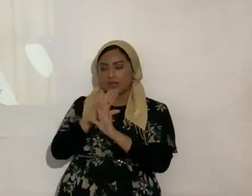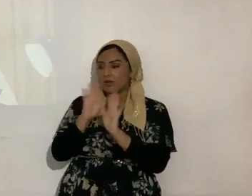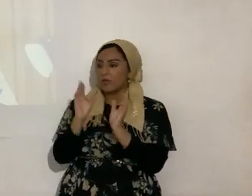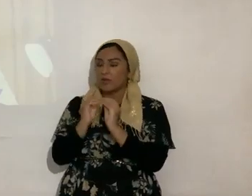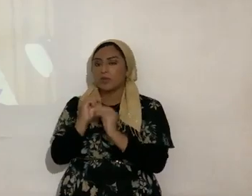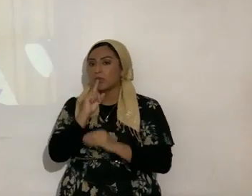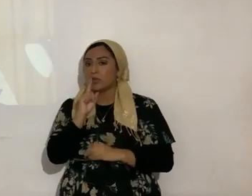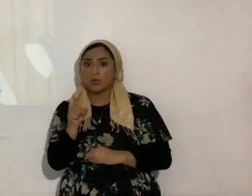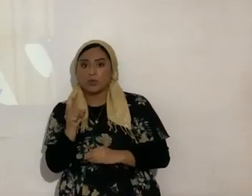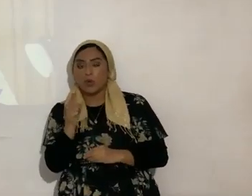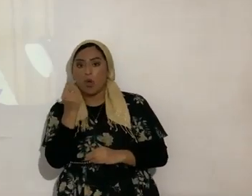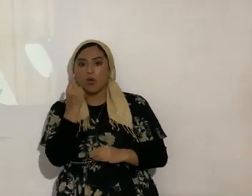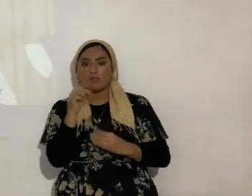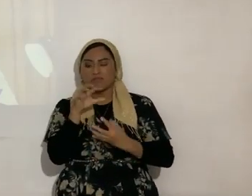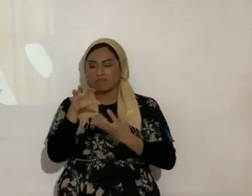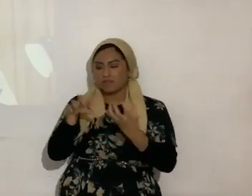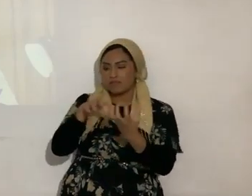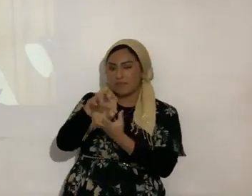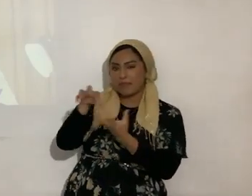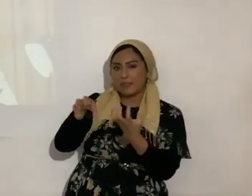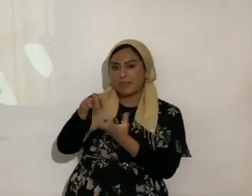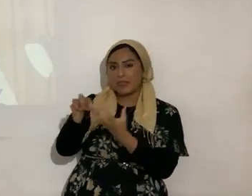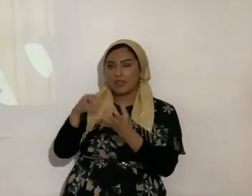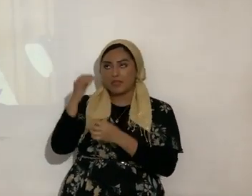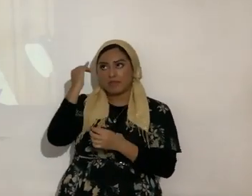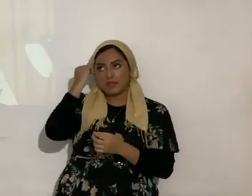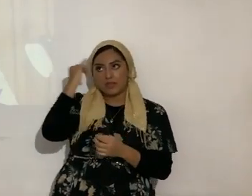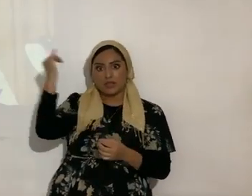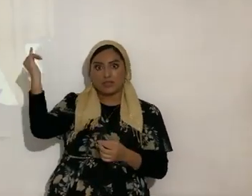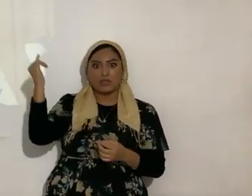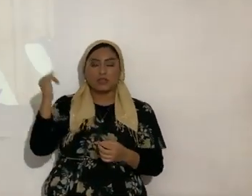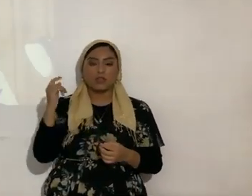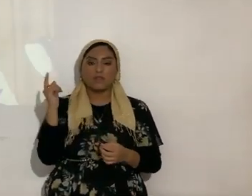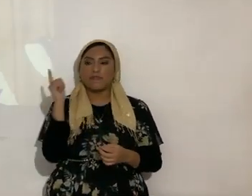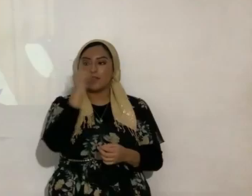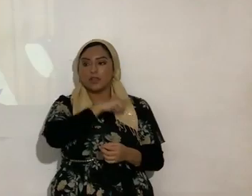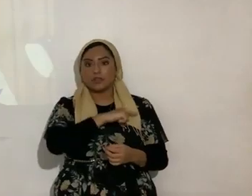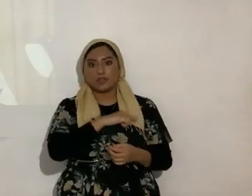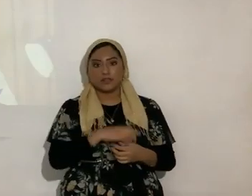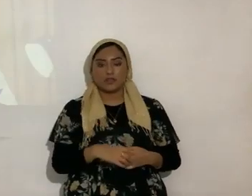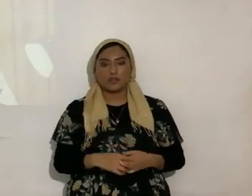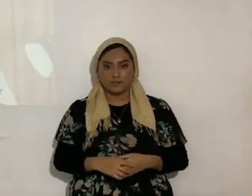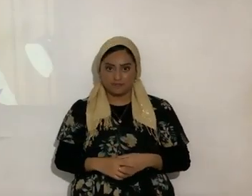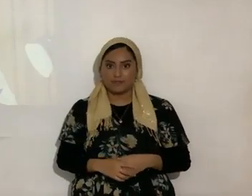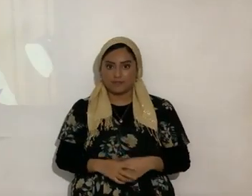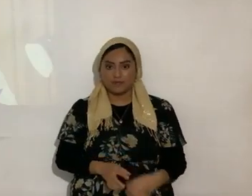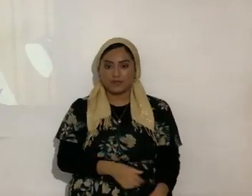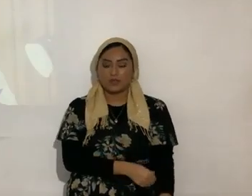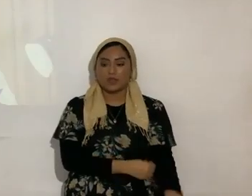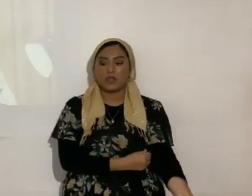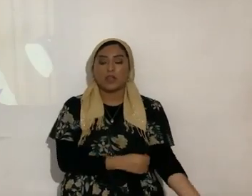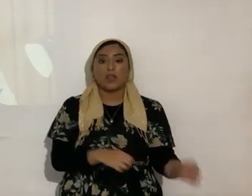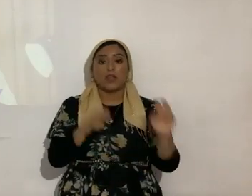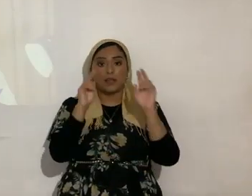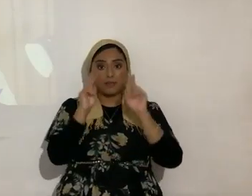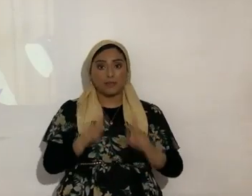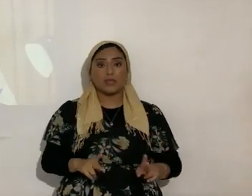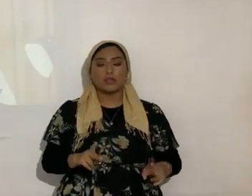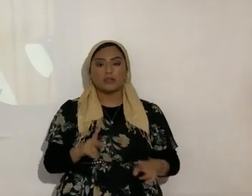es una distorsión, es una ilusión, es una falsedad, ¿sí? Entonces, la persona no sabe, tú